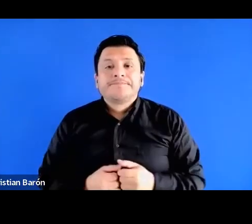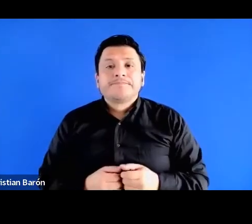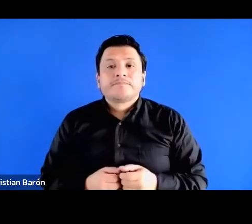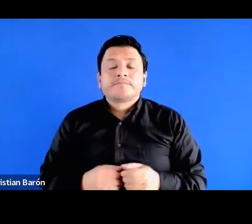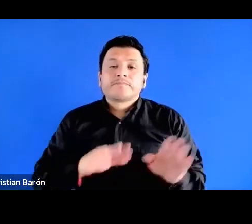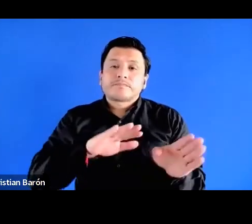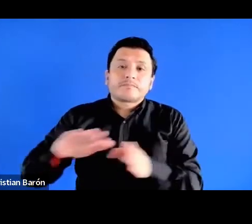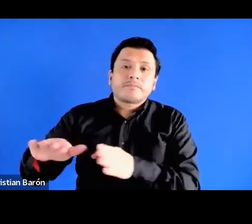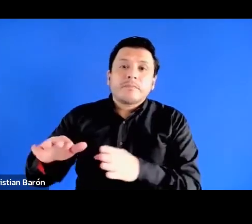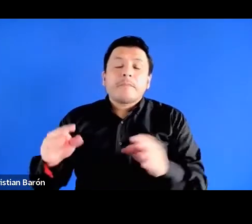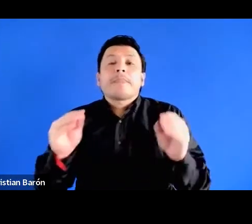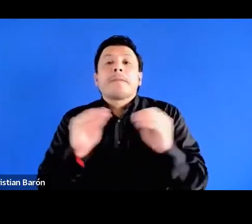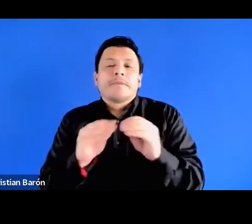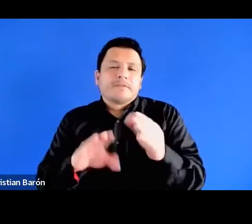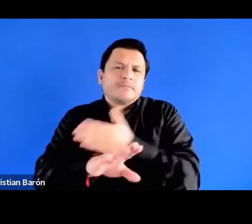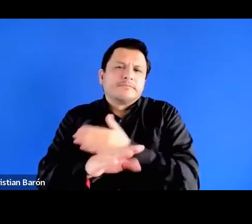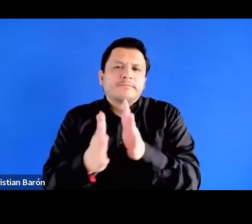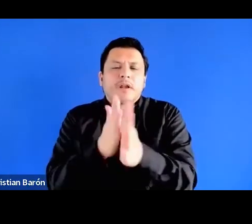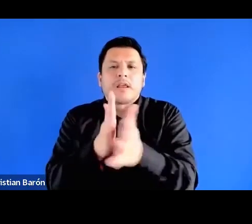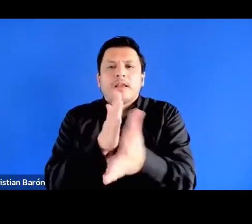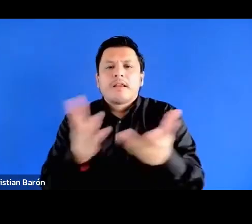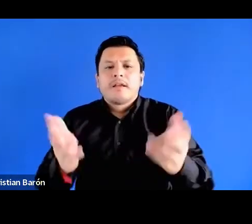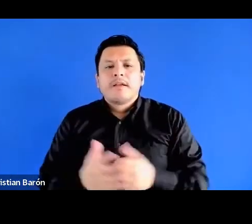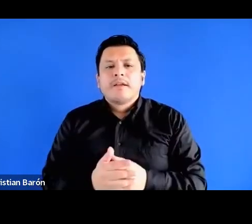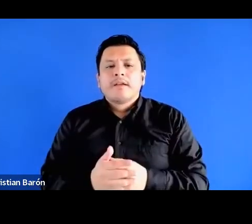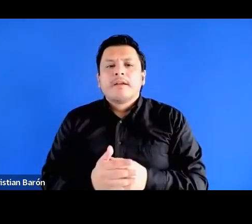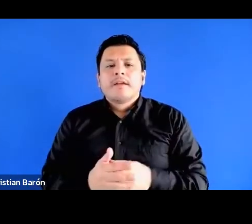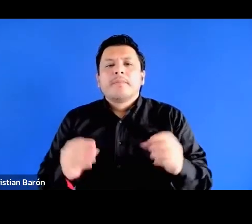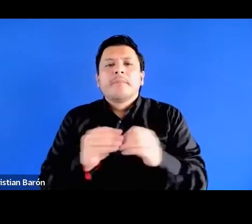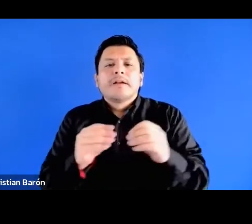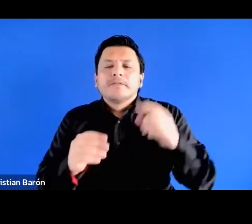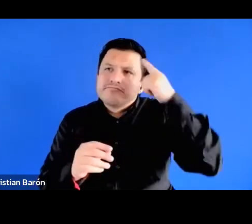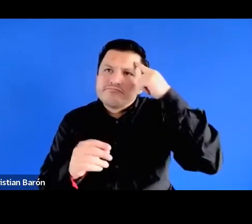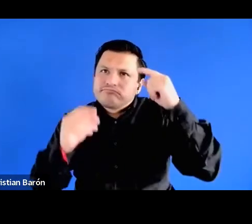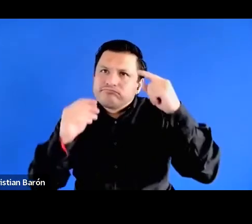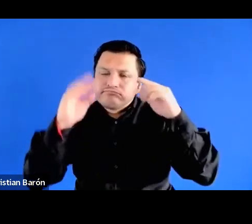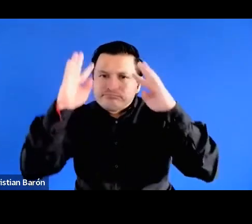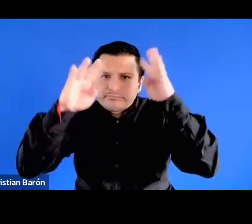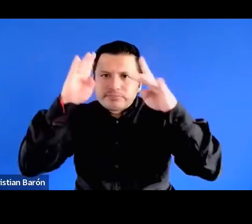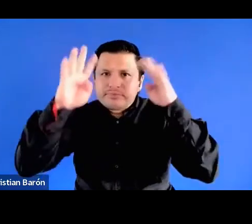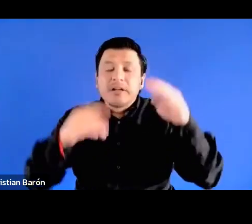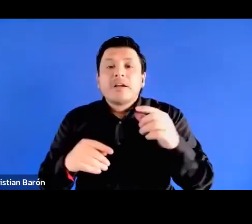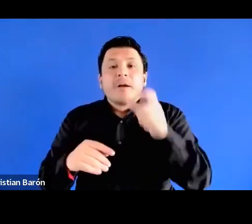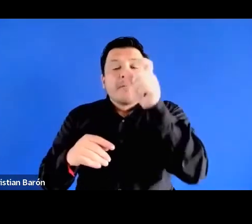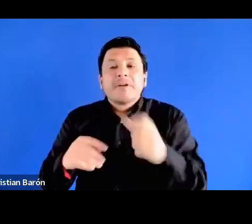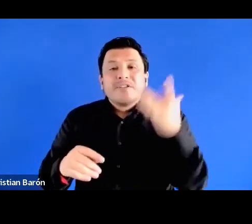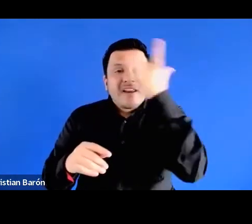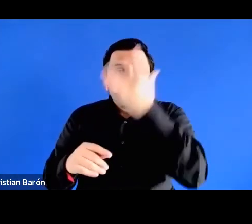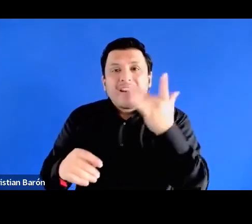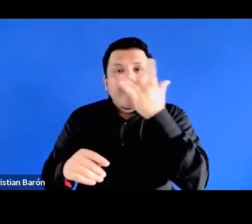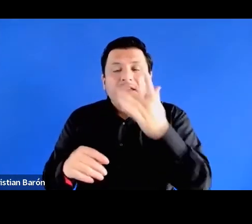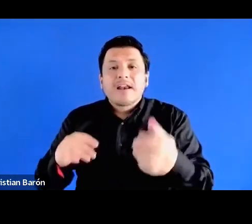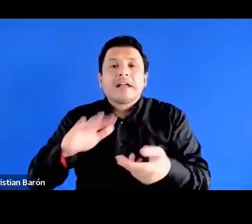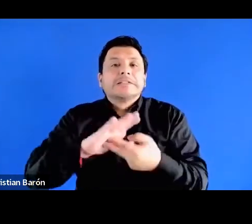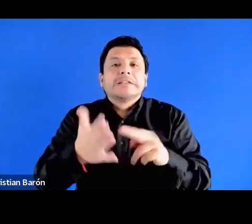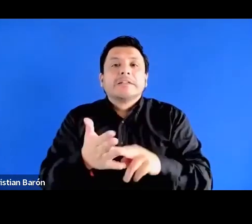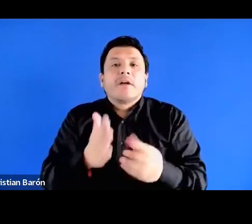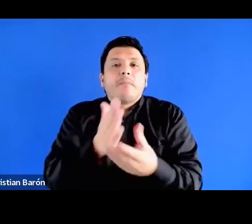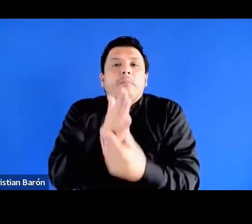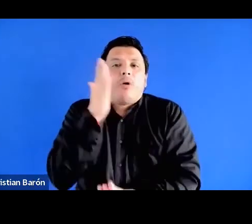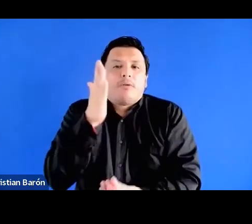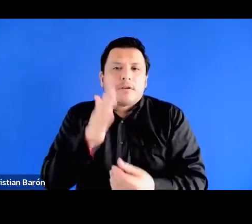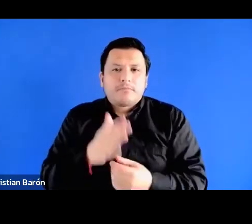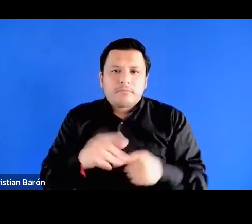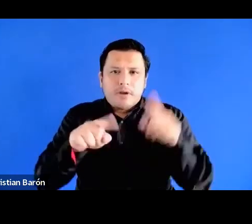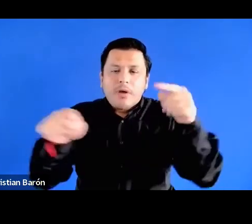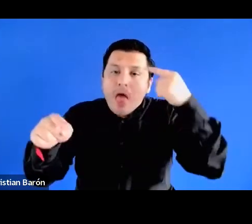es que ya también lo dije es desmontar el imaginario de que ser negro o negra es automáticamente ser pobre a pesar de